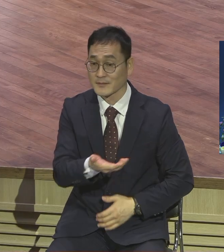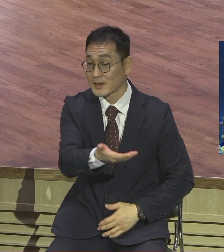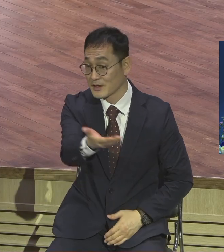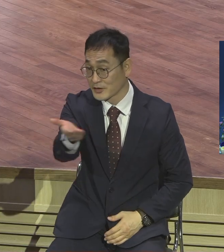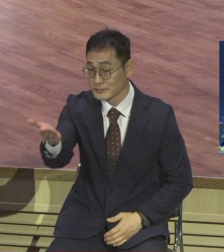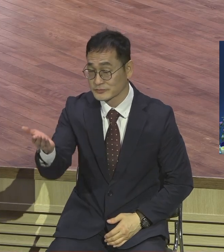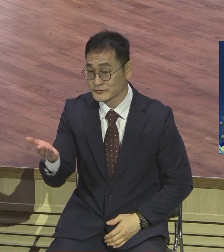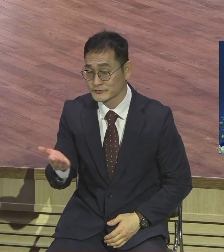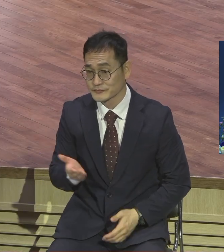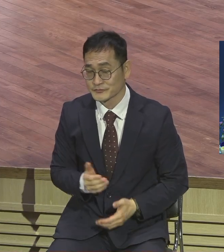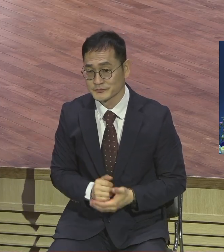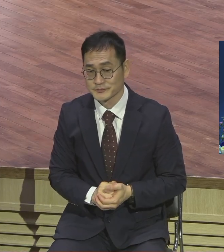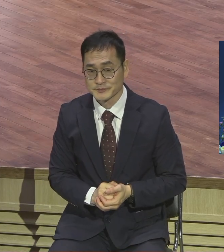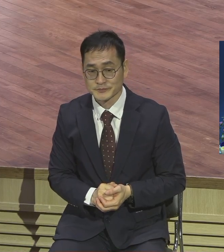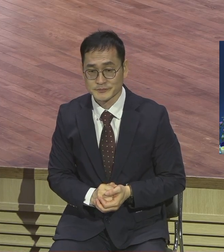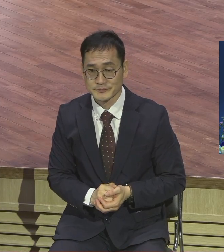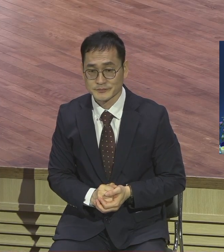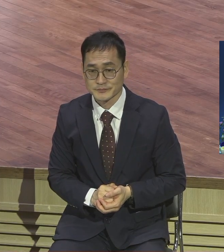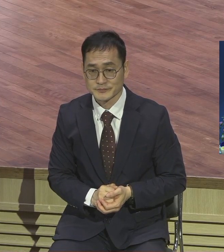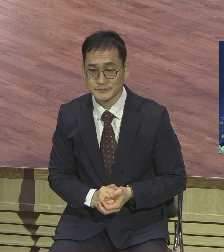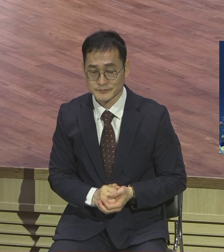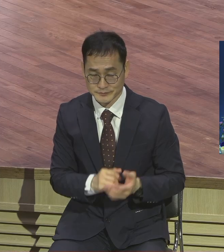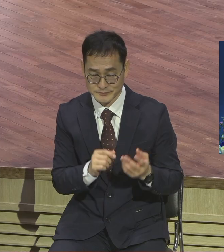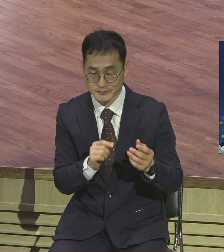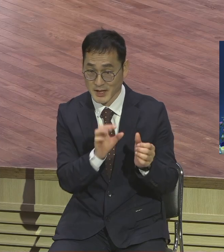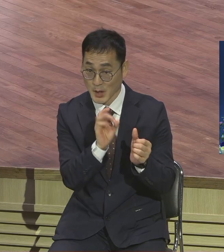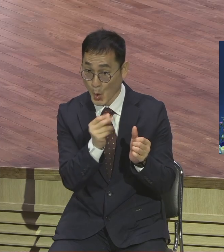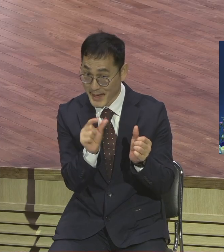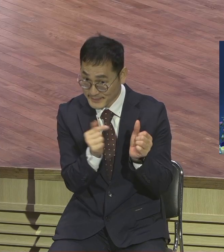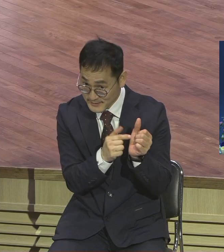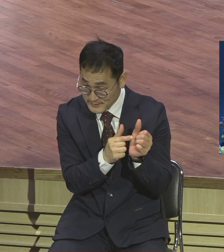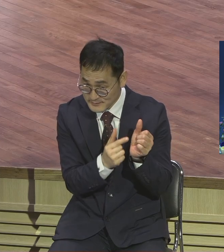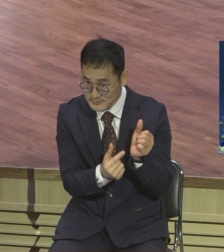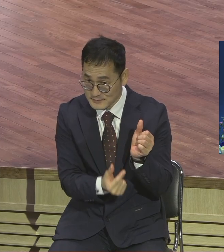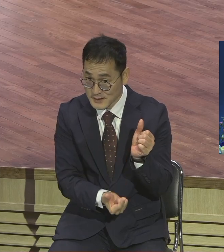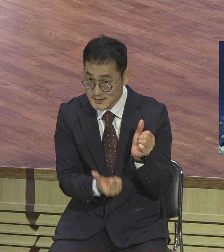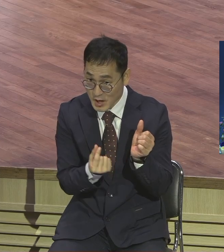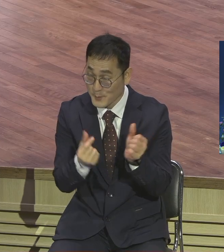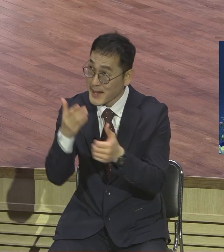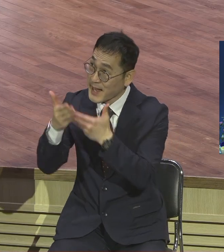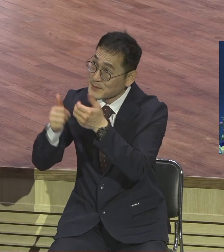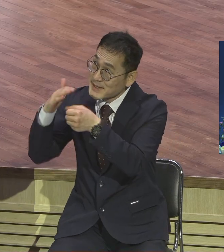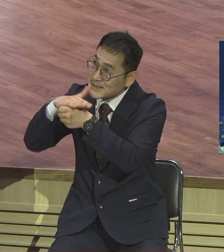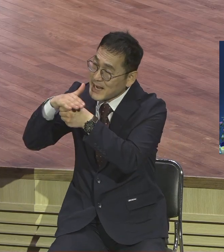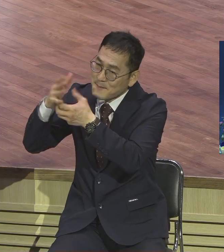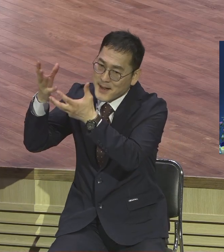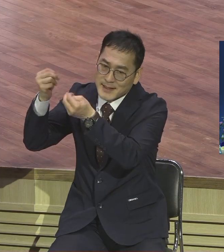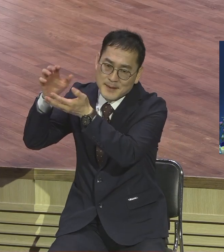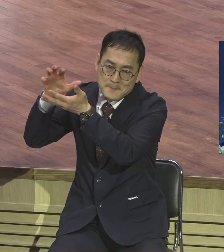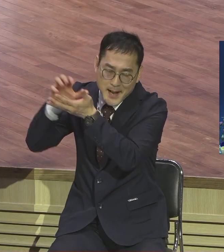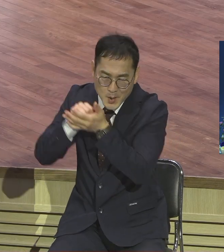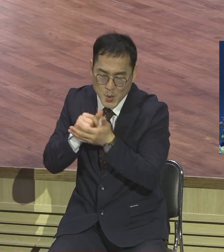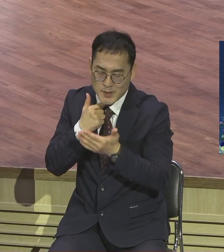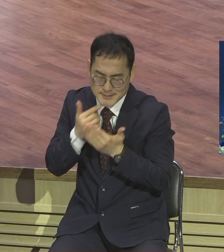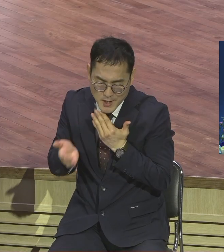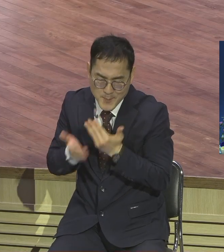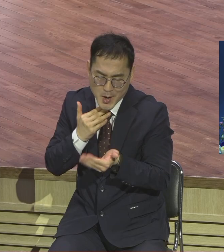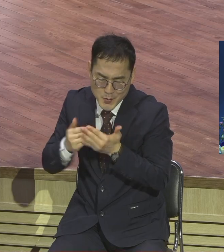사도요한처럼 하나님의 풍성한 사랑을 마음껏 체험하면서 각자